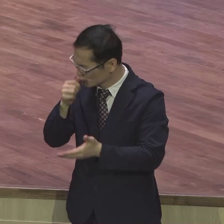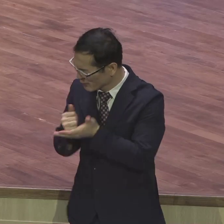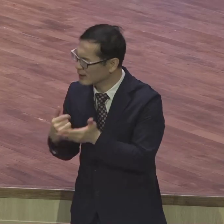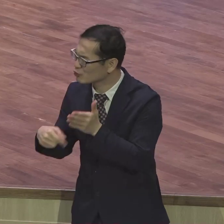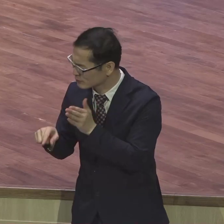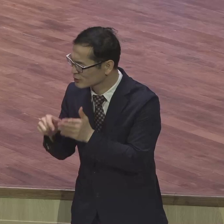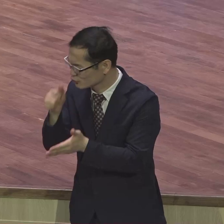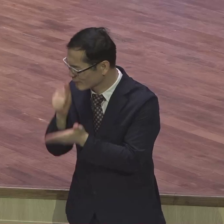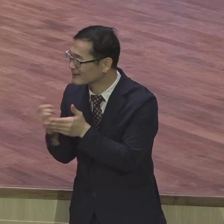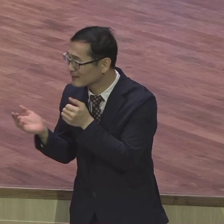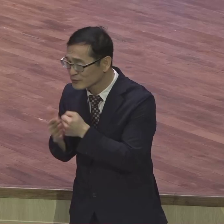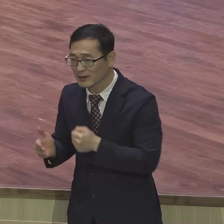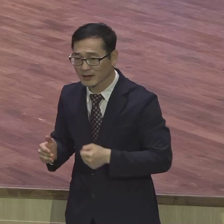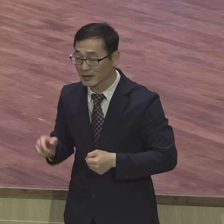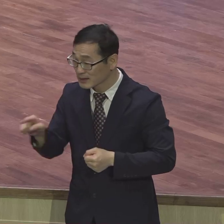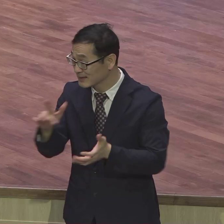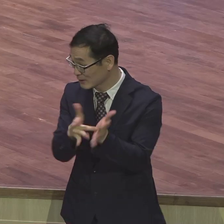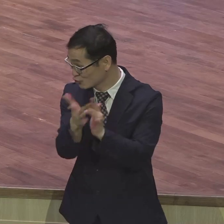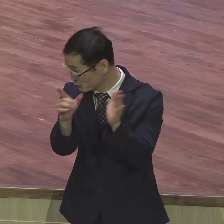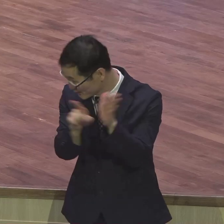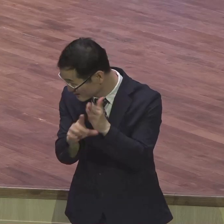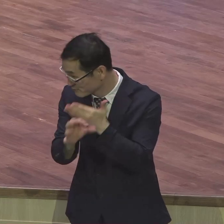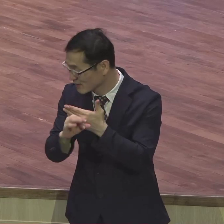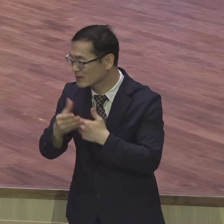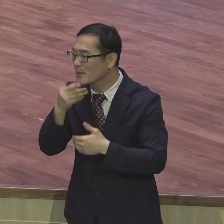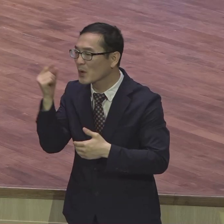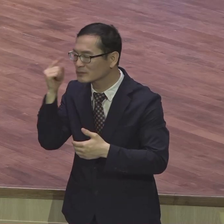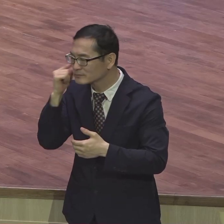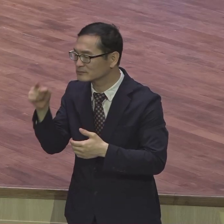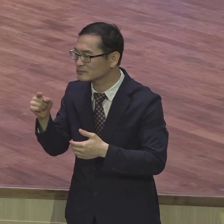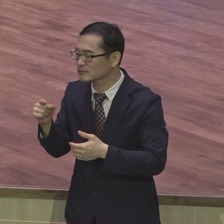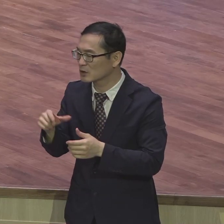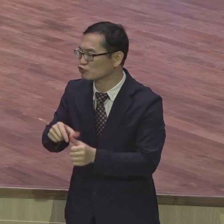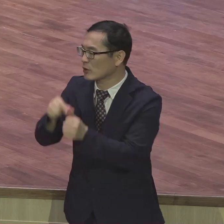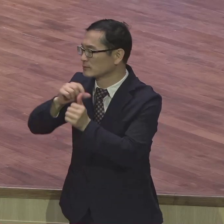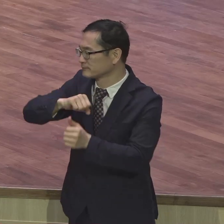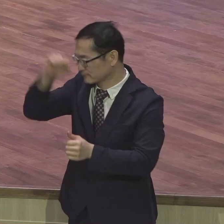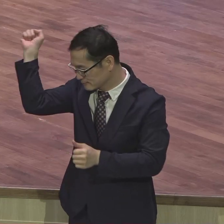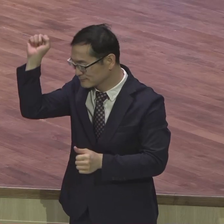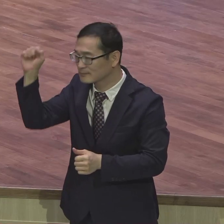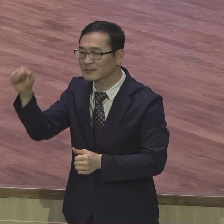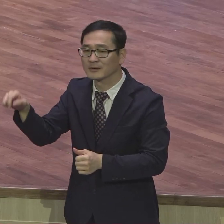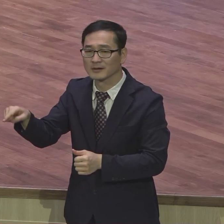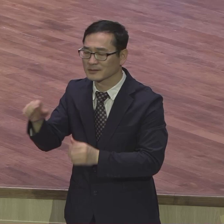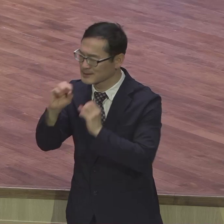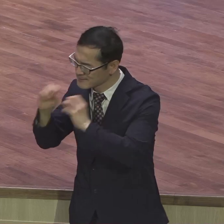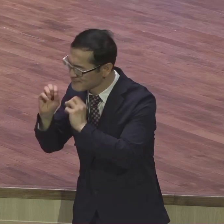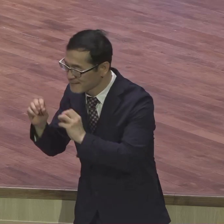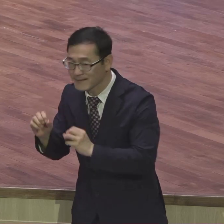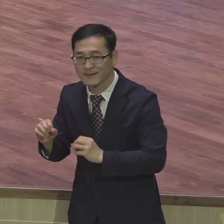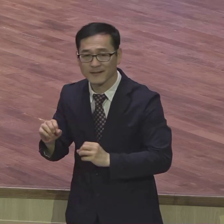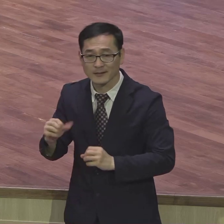구원하는다라는 이 복음의 말을 전하는 데 쓰임 받게 되었다 바울은 복음 전하는 것을